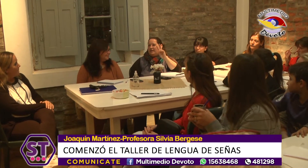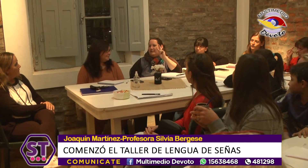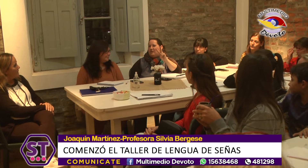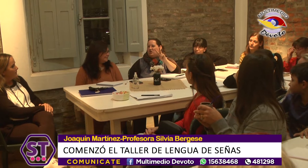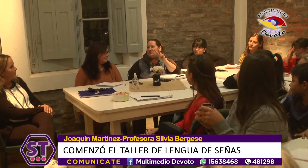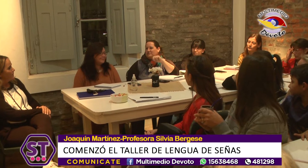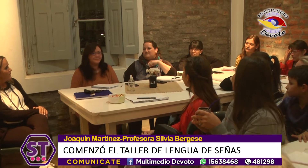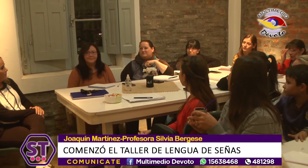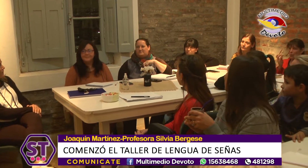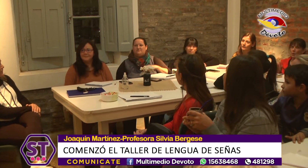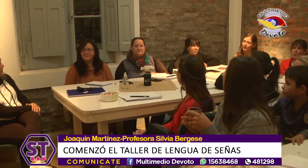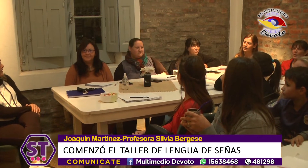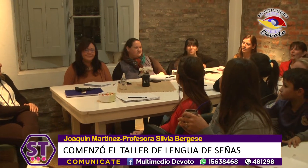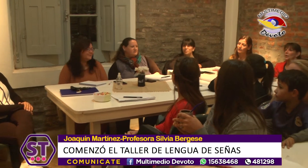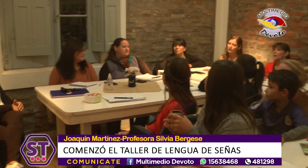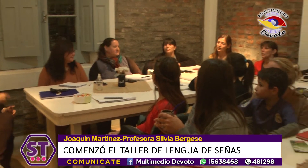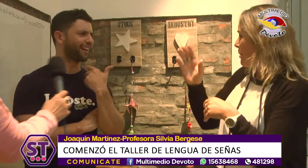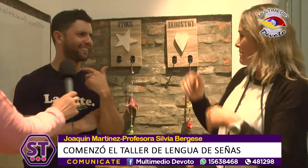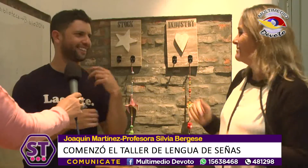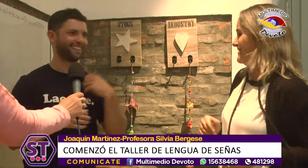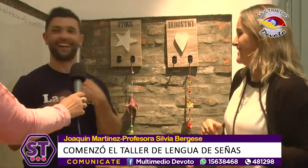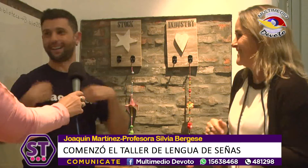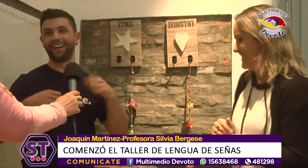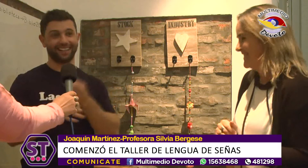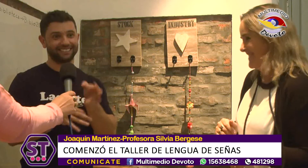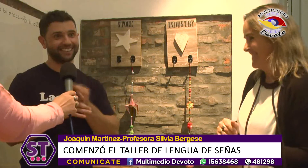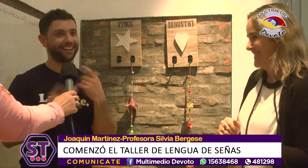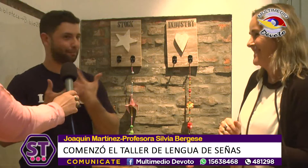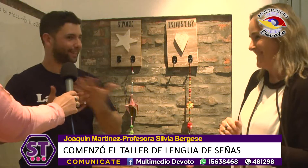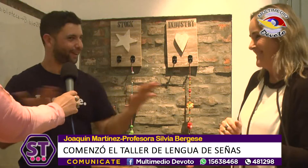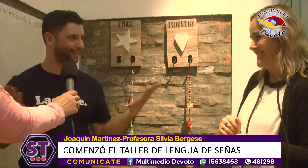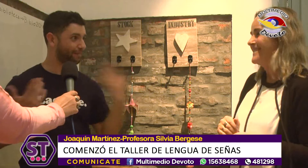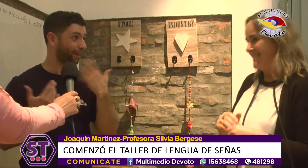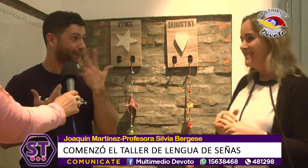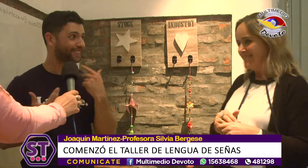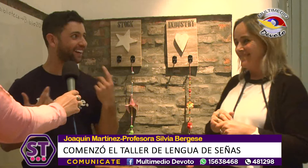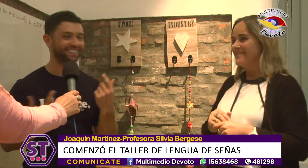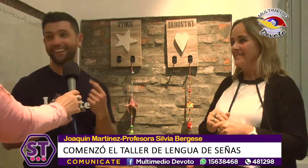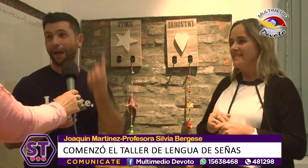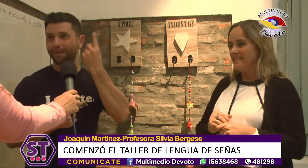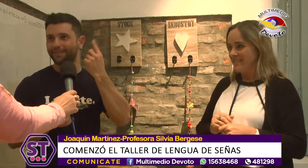que vino a aprender lengua de señas? Es la primera vez que le enseña que viene a dar un curso de lengua de señas.